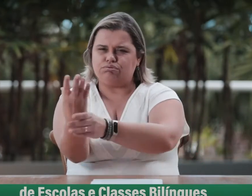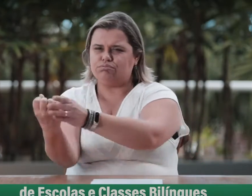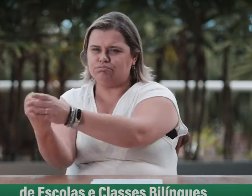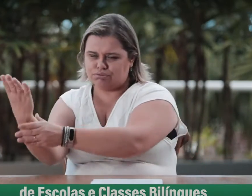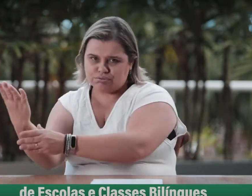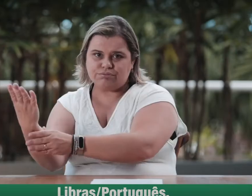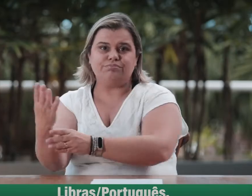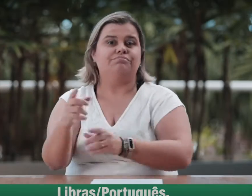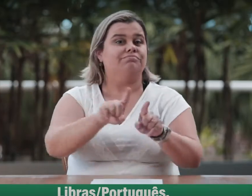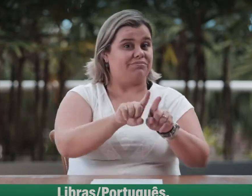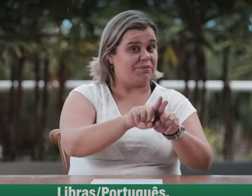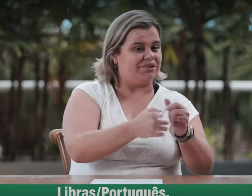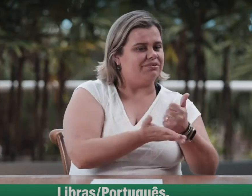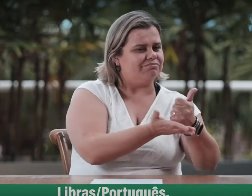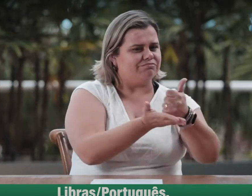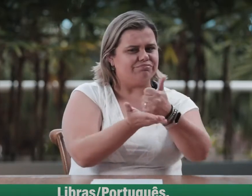Bilingues Libras Português.